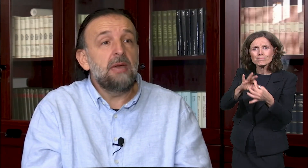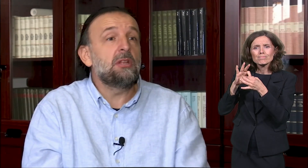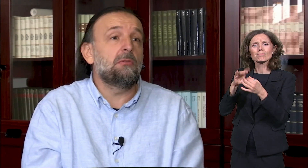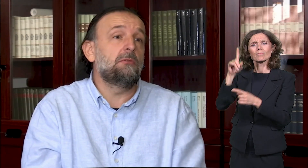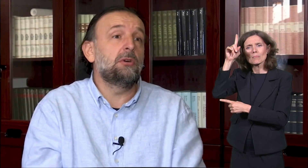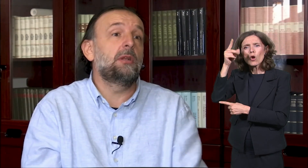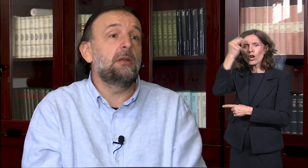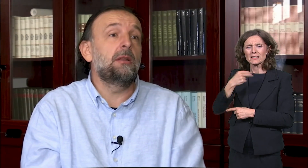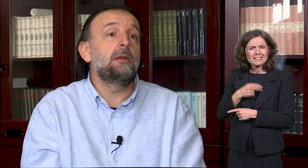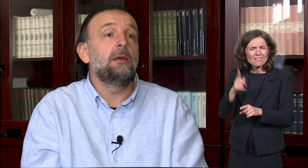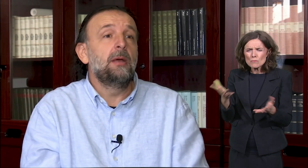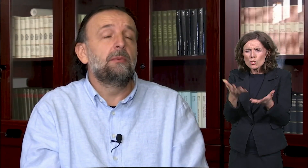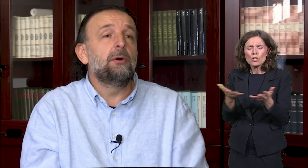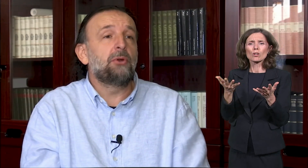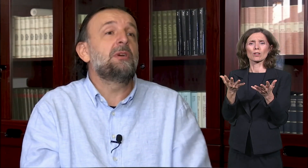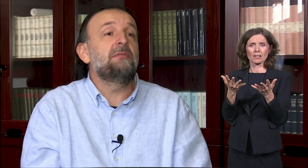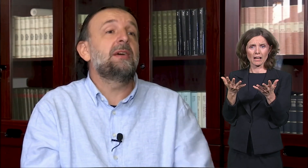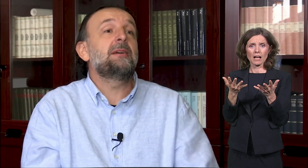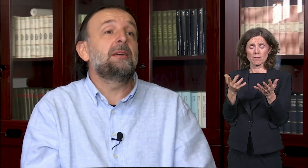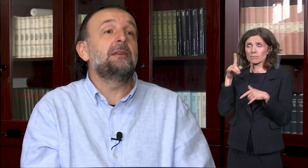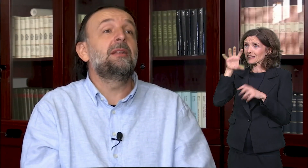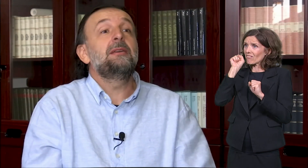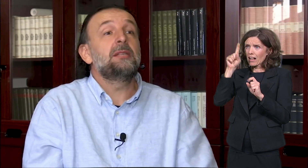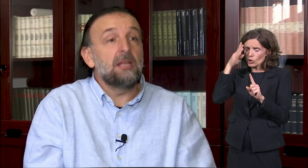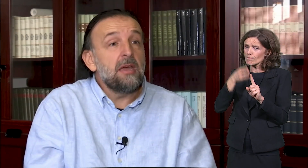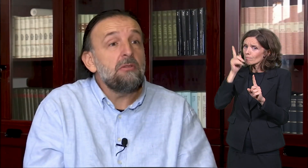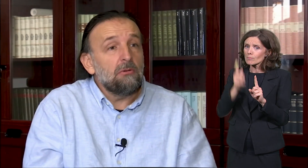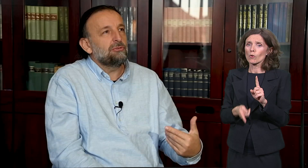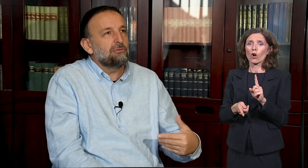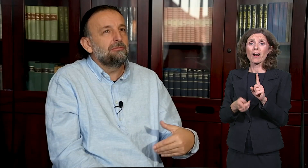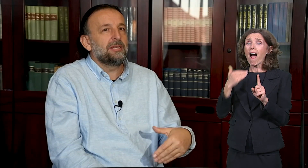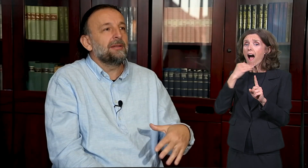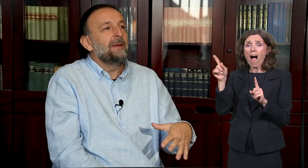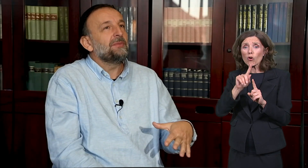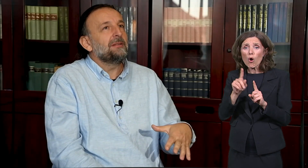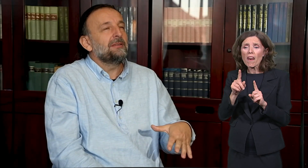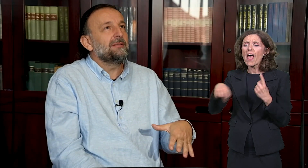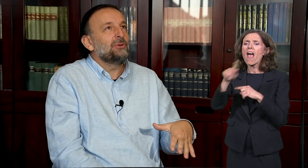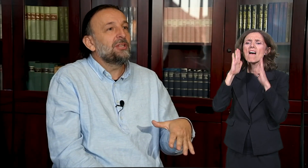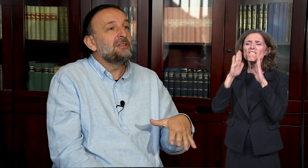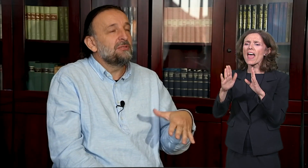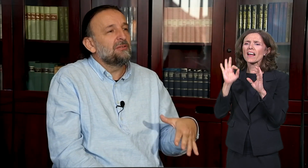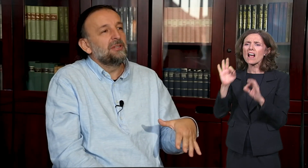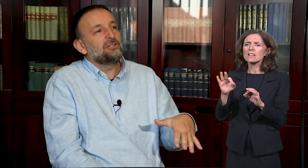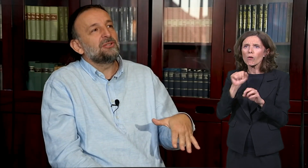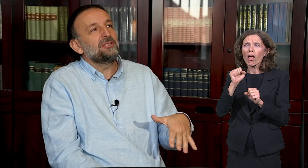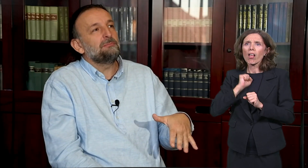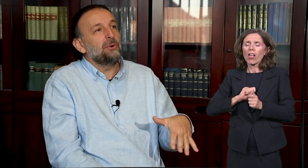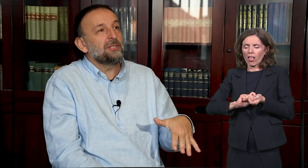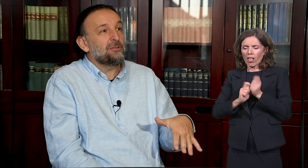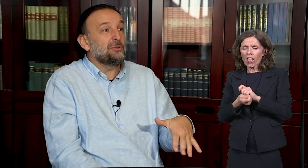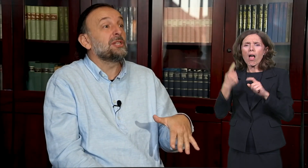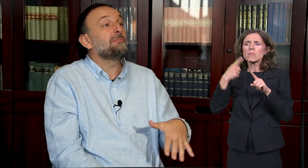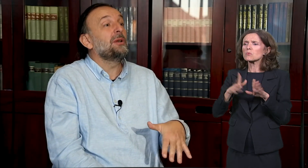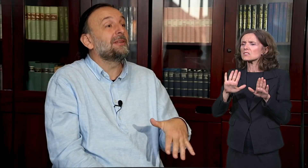neminovno vodili ili promeni vere ili seljenju. Tu se, možda i u njegove ličnosti